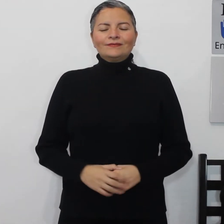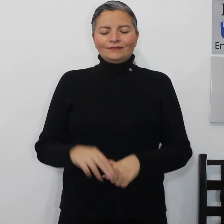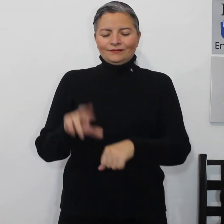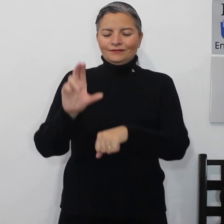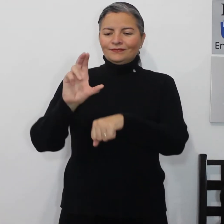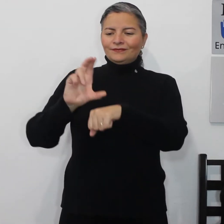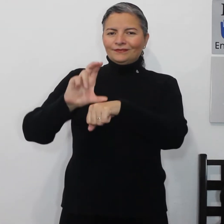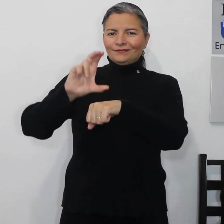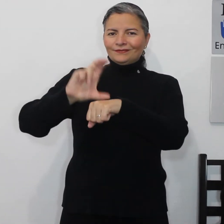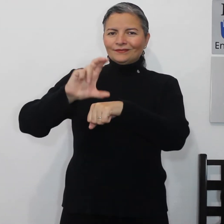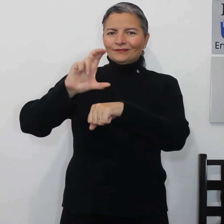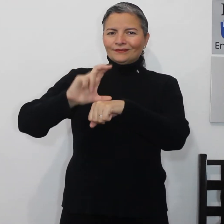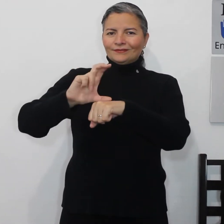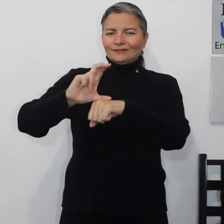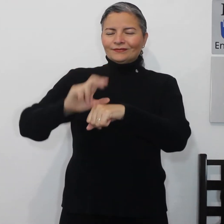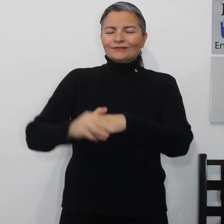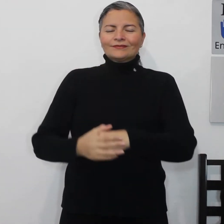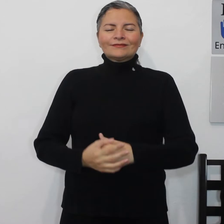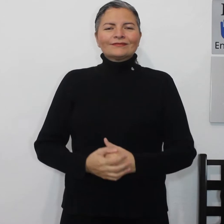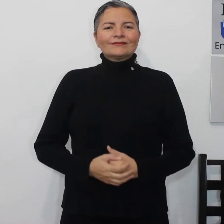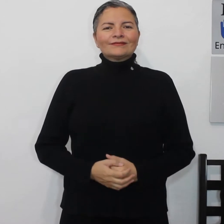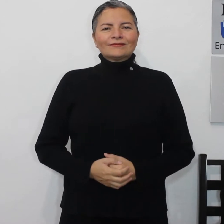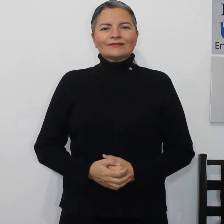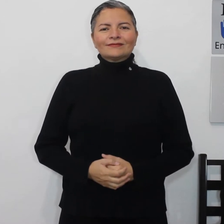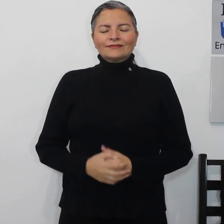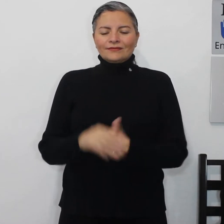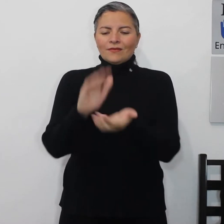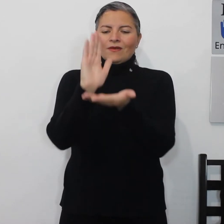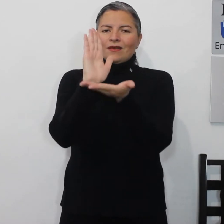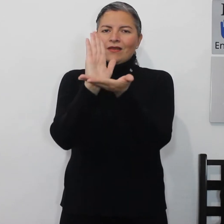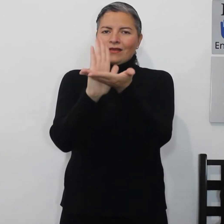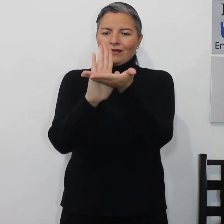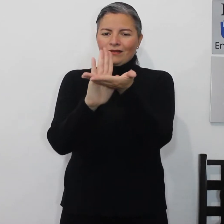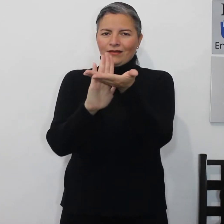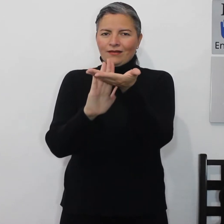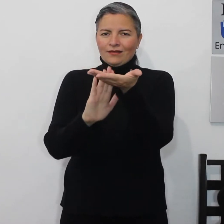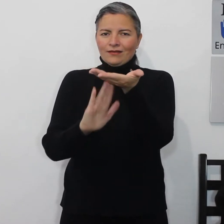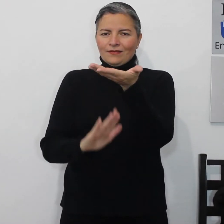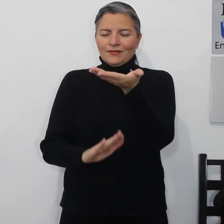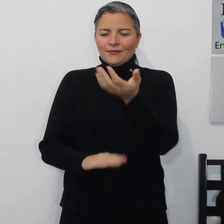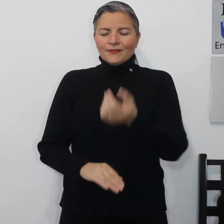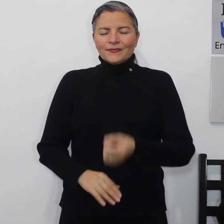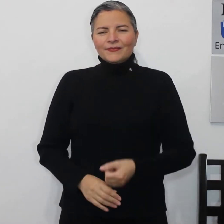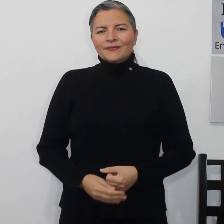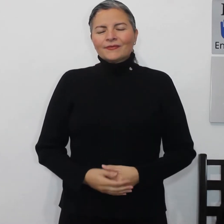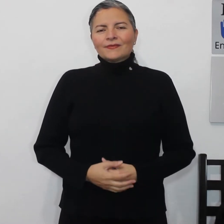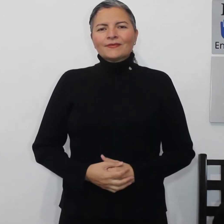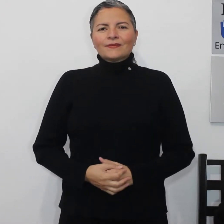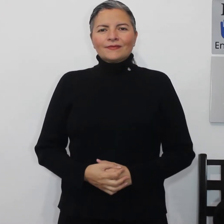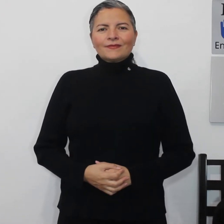Huevo, crema, chícharos,